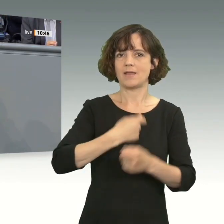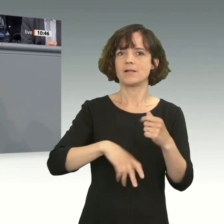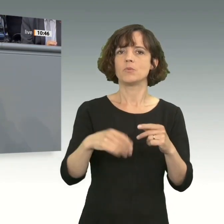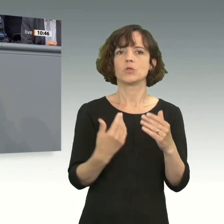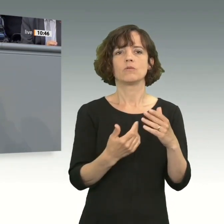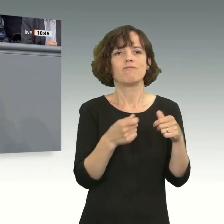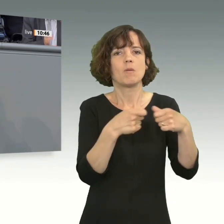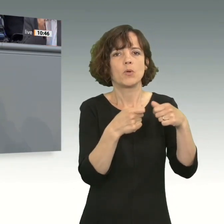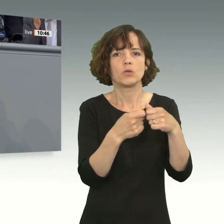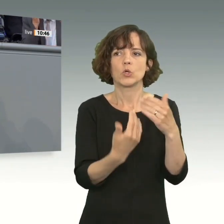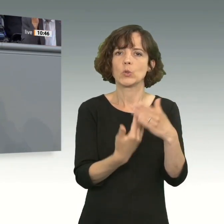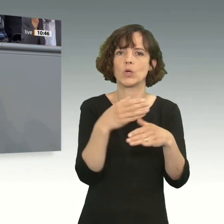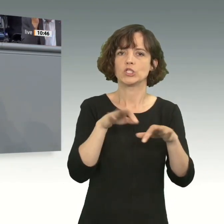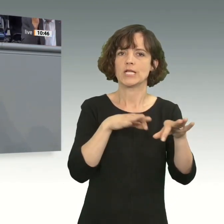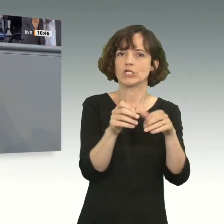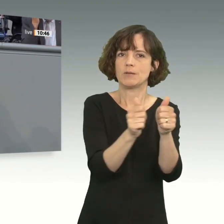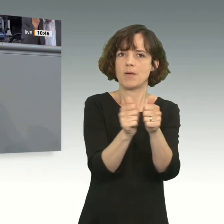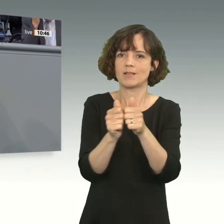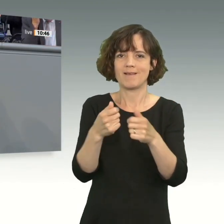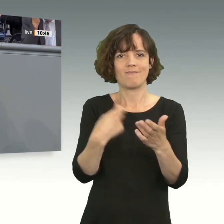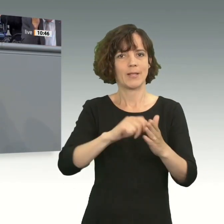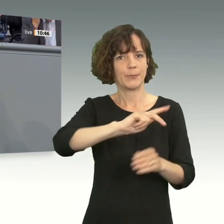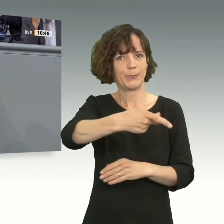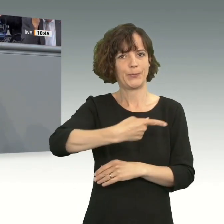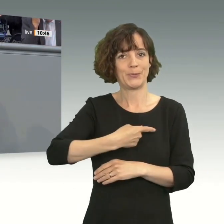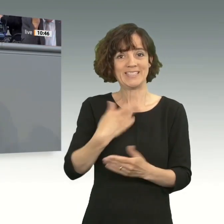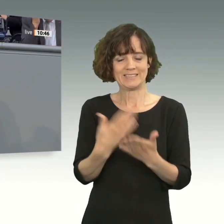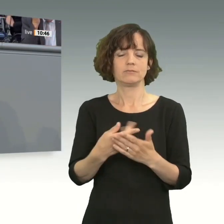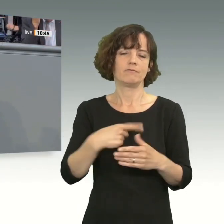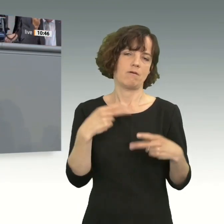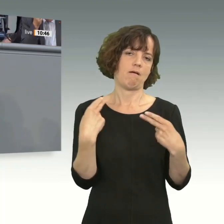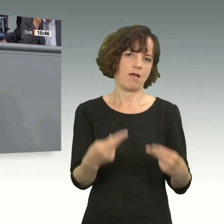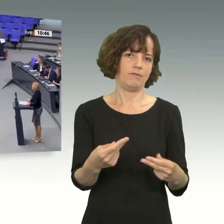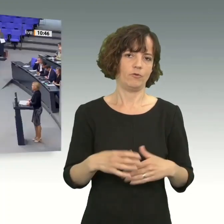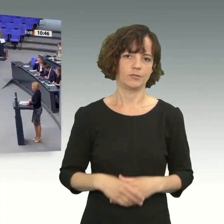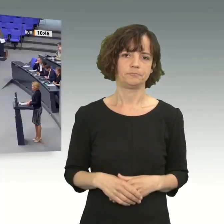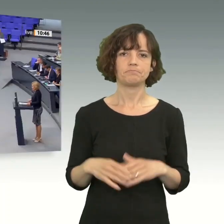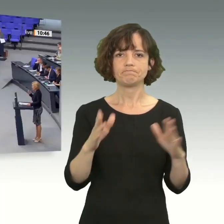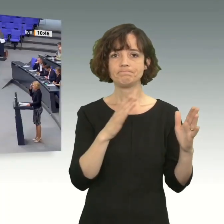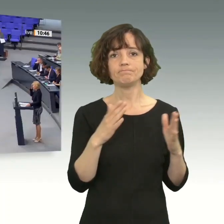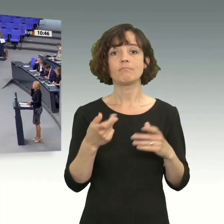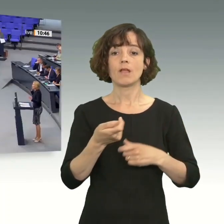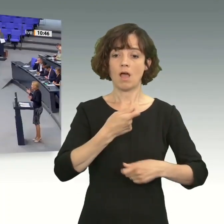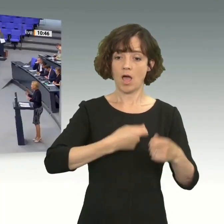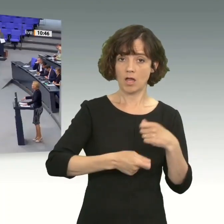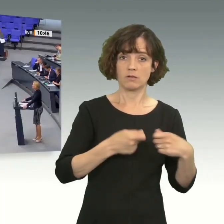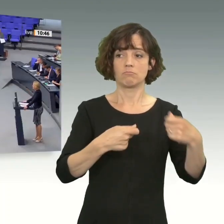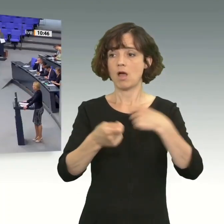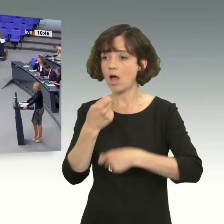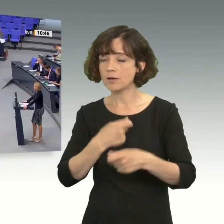strategischen Partnern, die mit uns die gleichen Werte teilen. Das ist unsere Antwort. Und wer Handel miteinander betreibt,